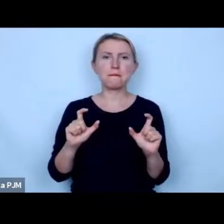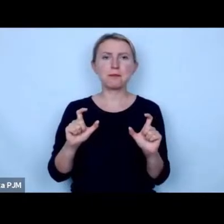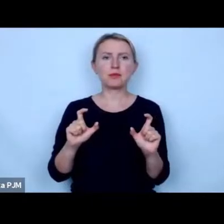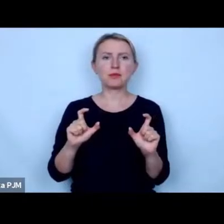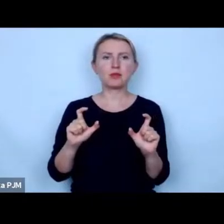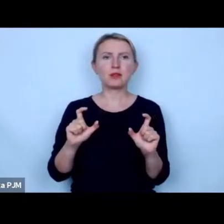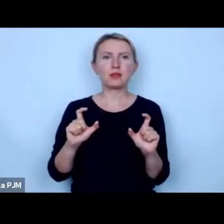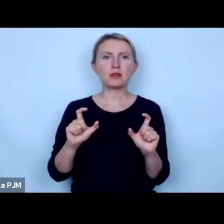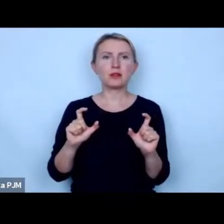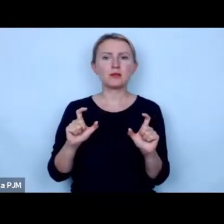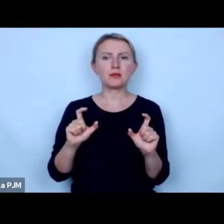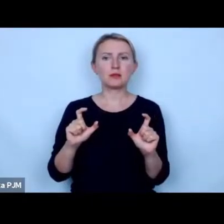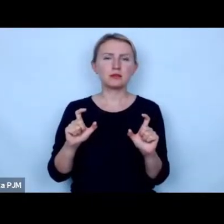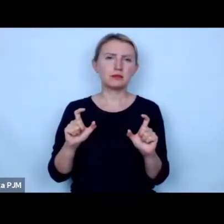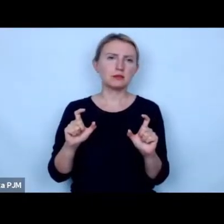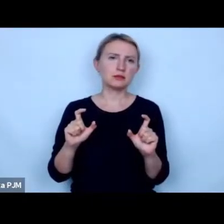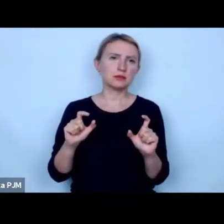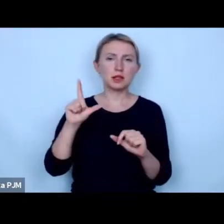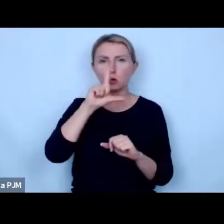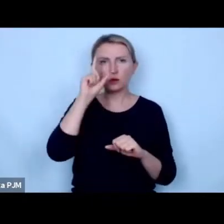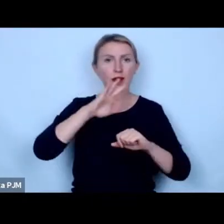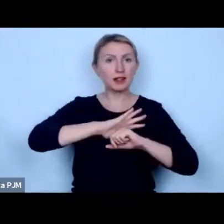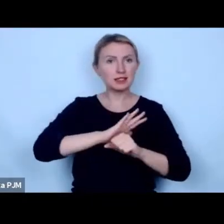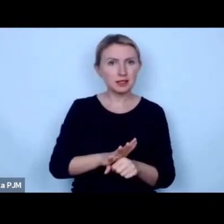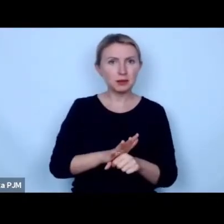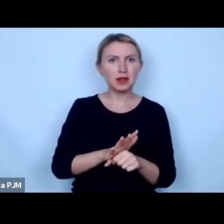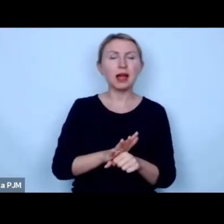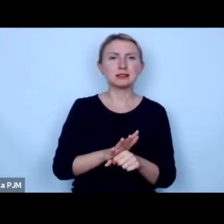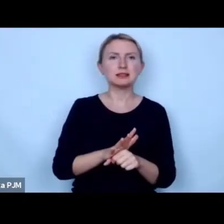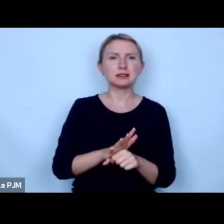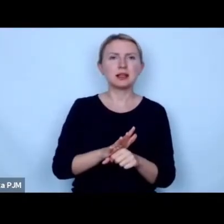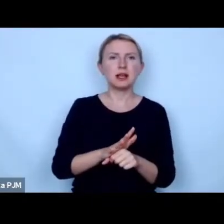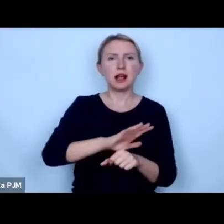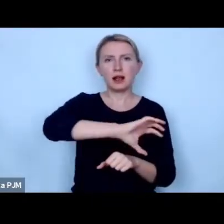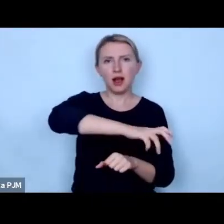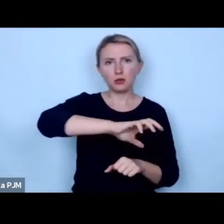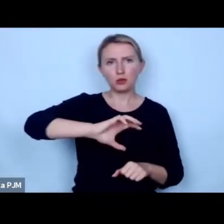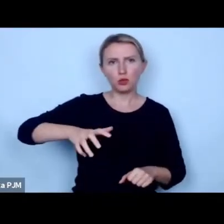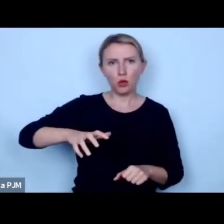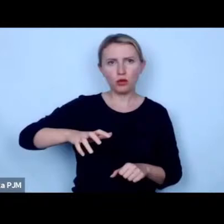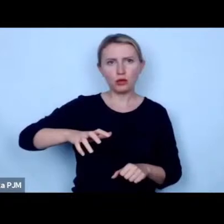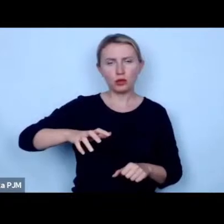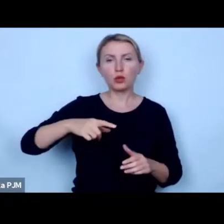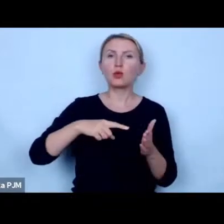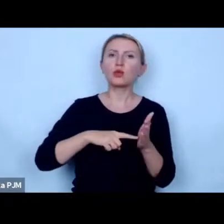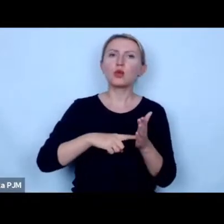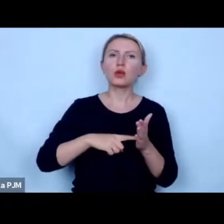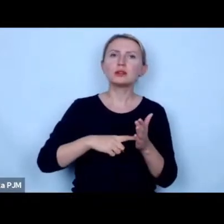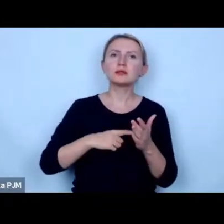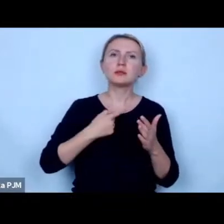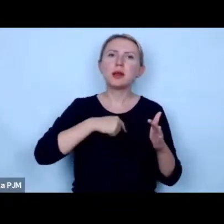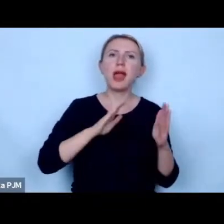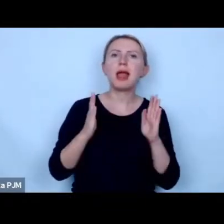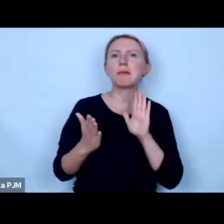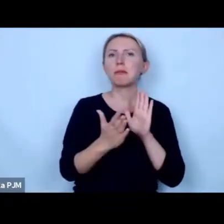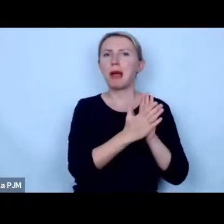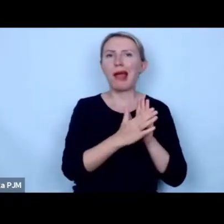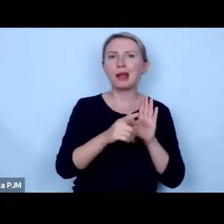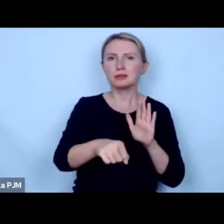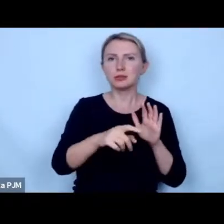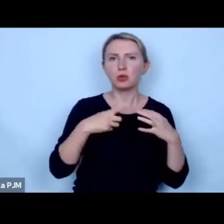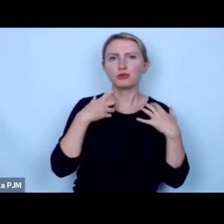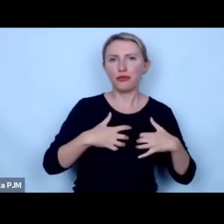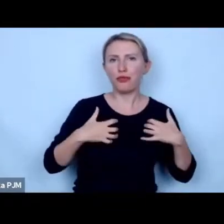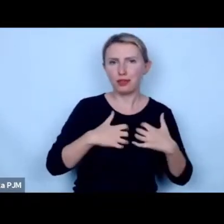porzucamy ten gatunkowizm czyli tą dyskryminację gatunkową i obejmujemy empatią zwierzęta wtedy